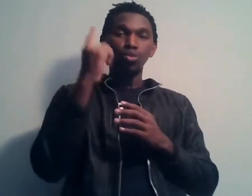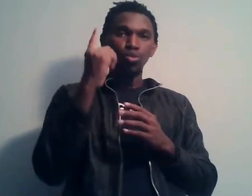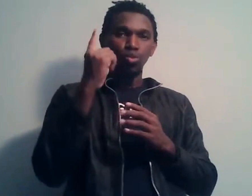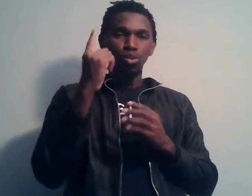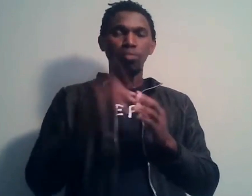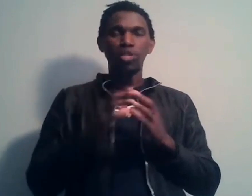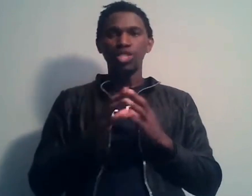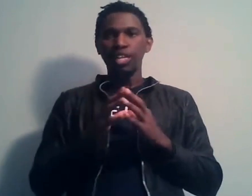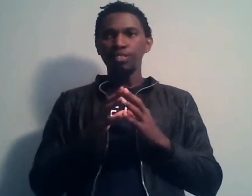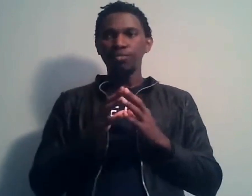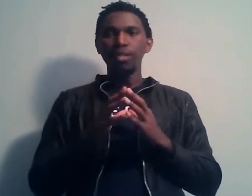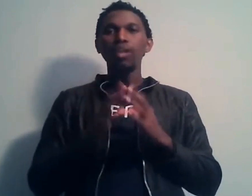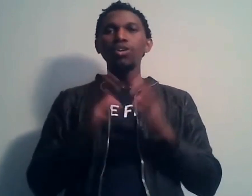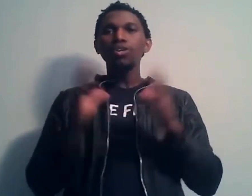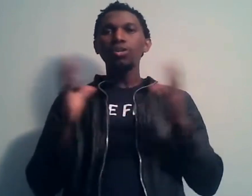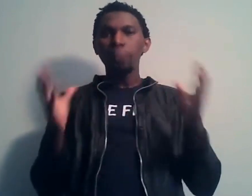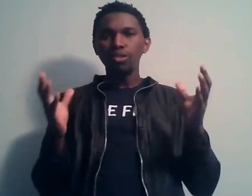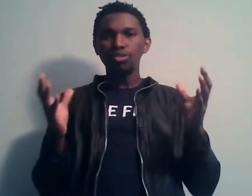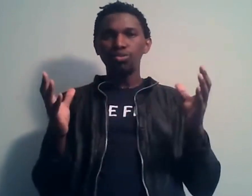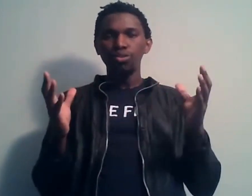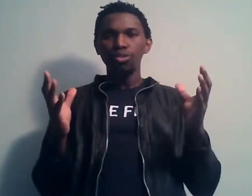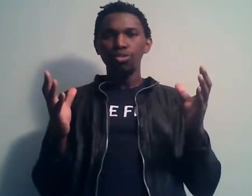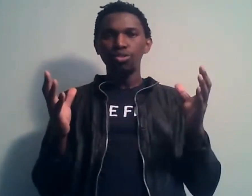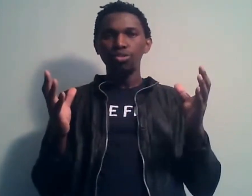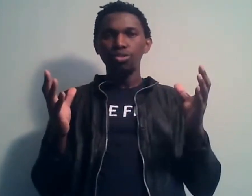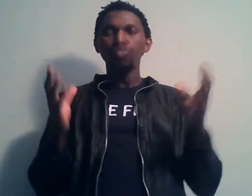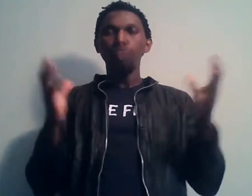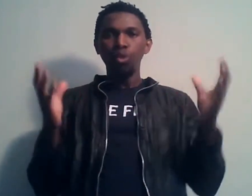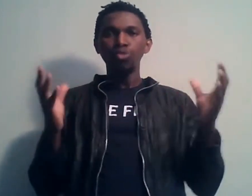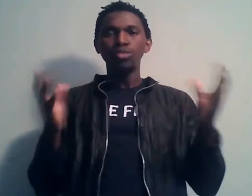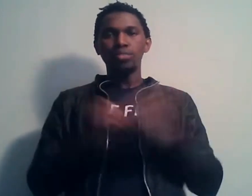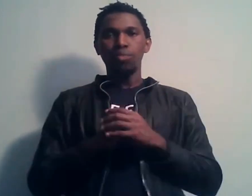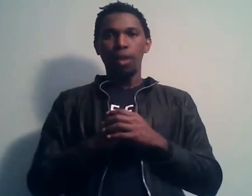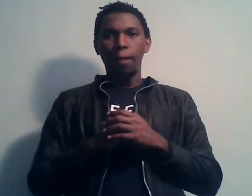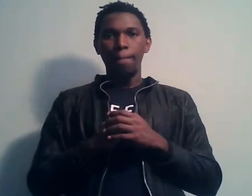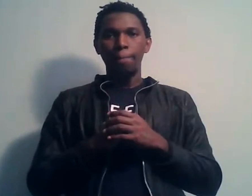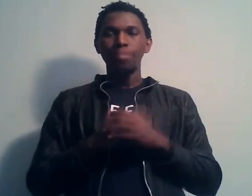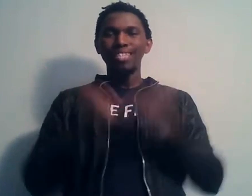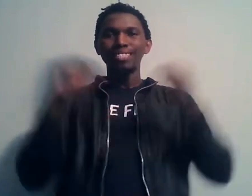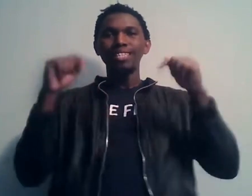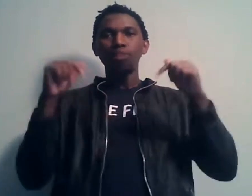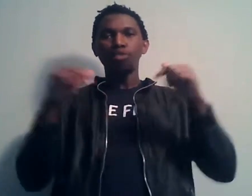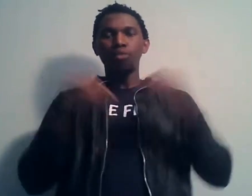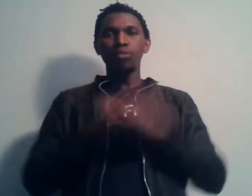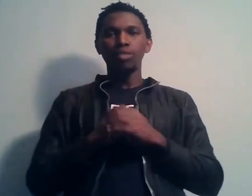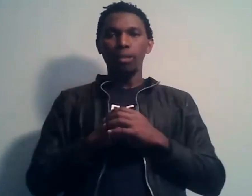surtout, autant pour moi j'y arrive, que penses-tu du rôle d'une diaspora ? Dis-les-moi en commentaire,